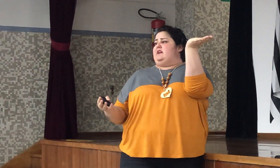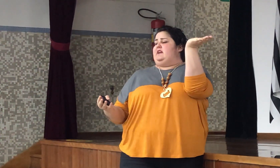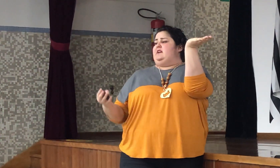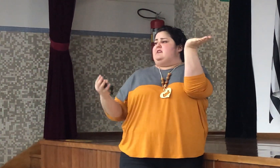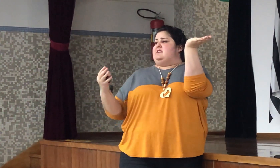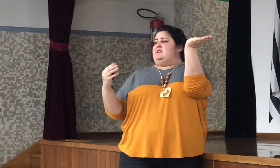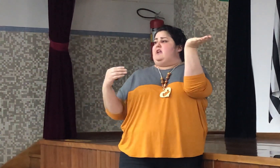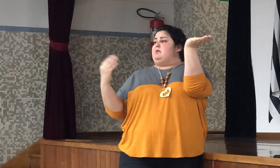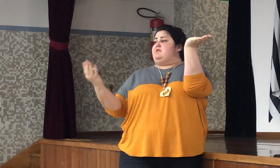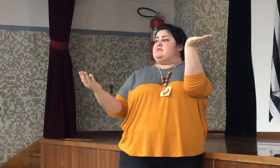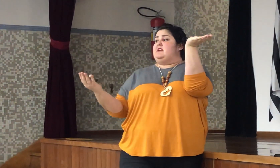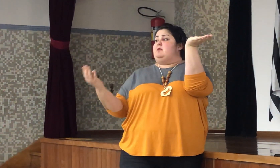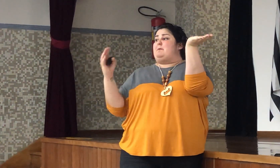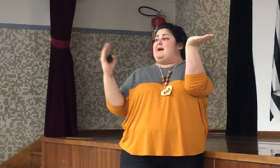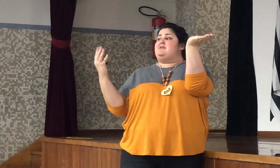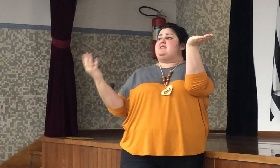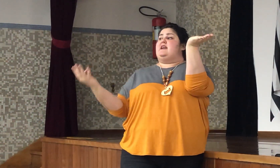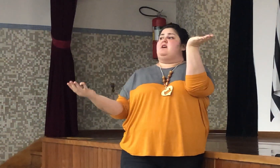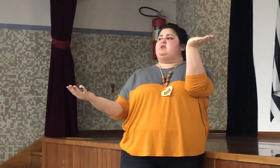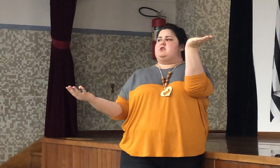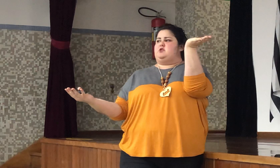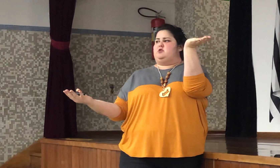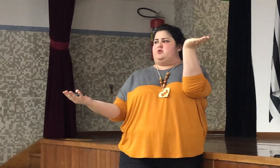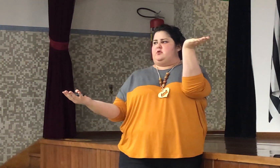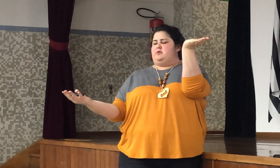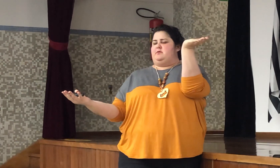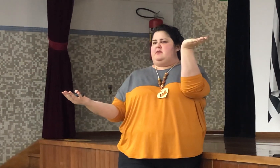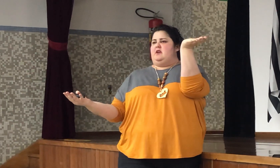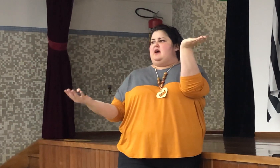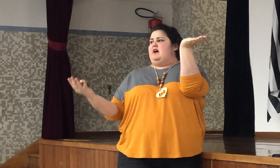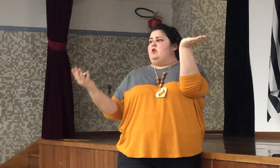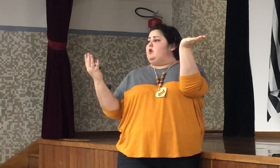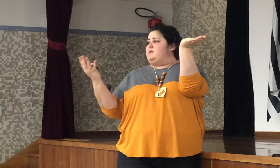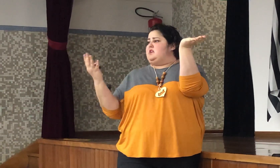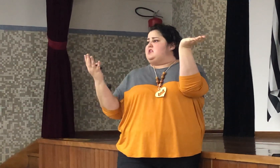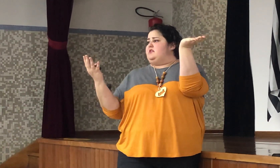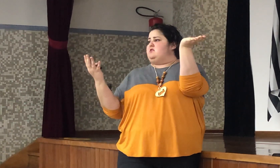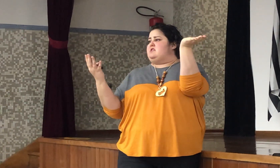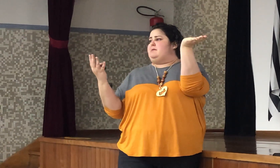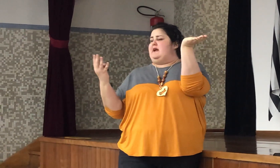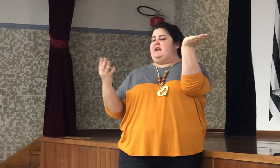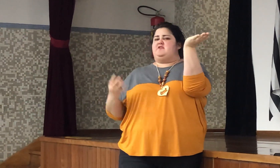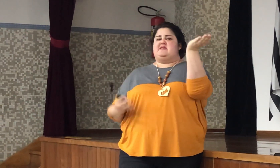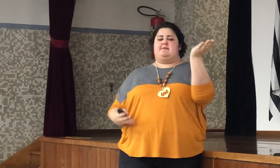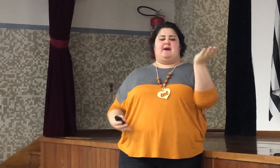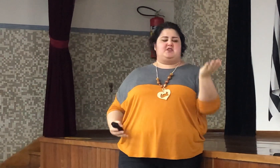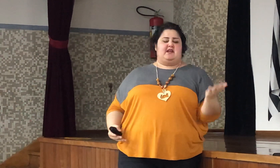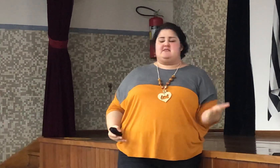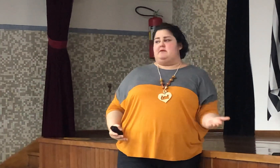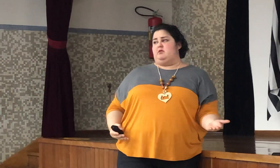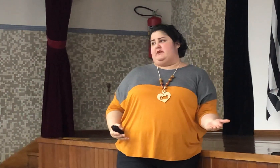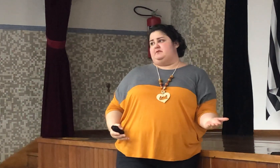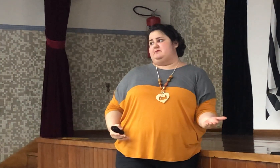Você tem uma visão parcial do jogo. O objetivo do SEBRA é de fazer baixar esse tabuleiro.